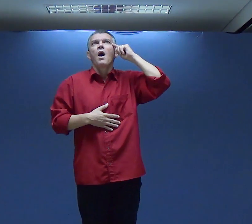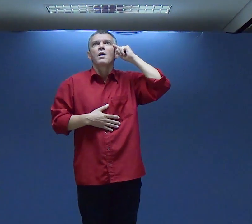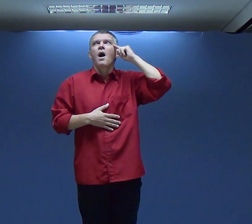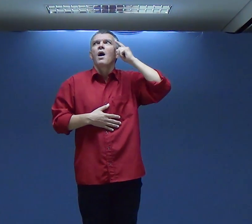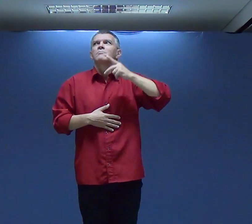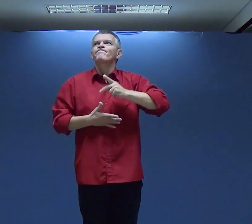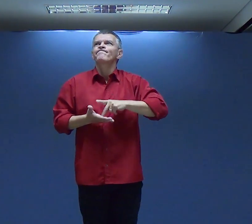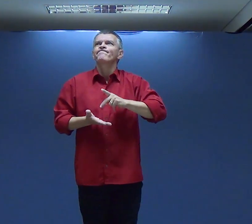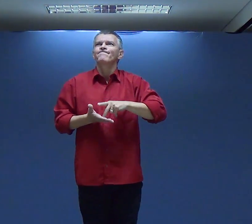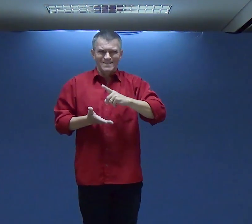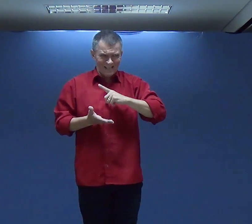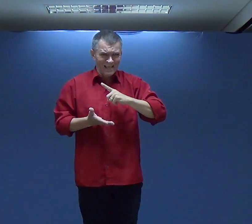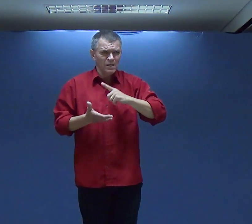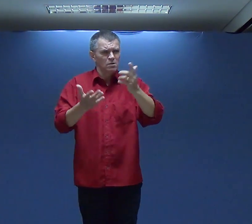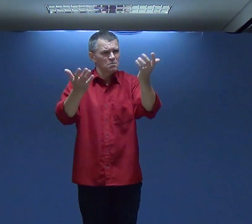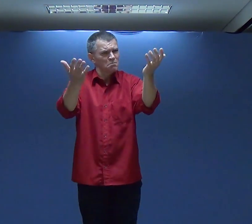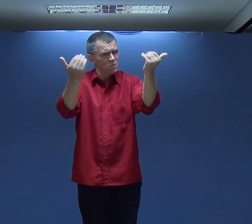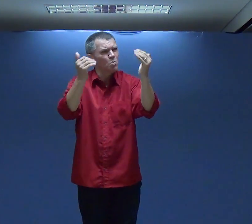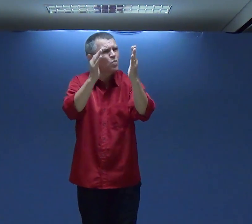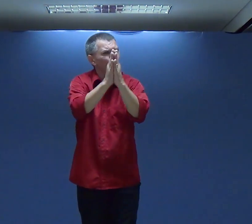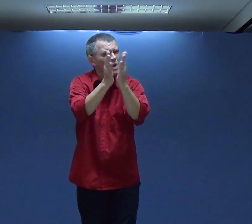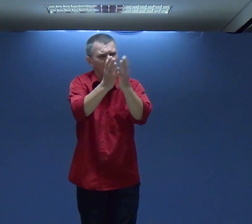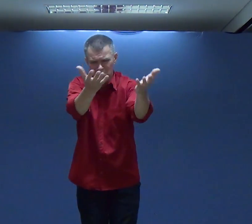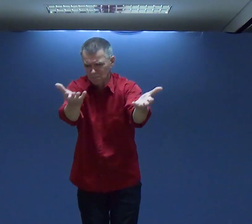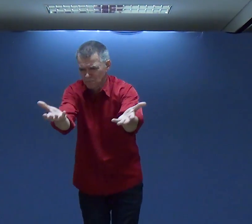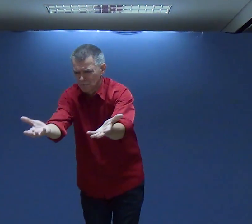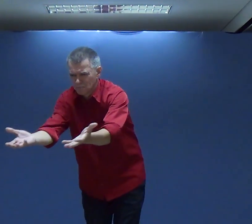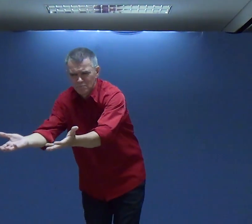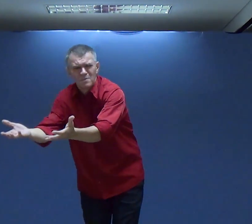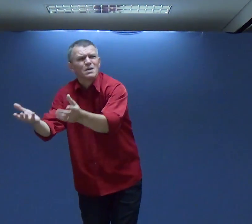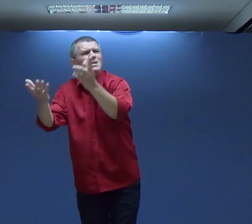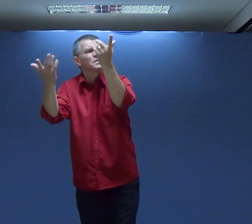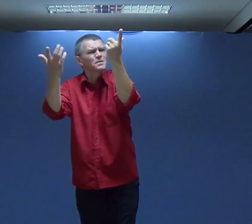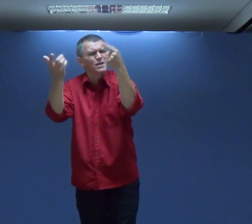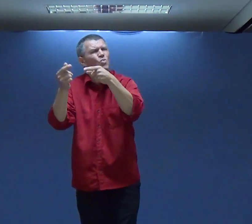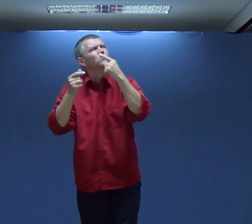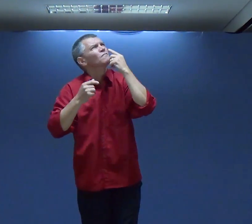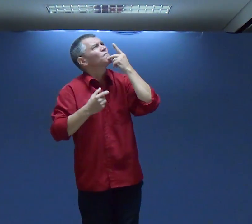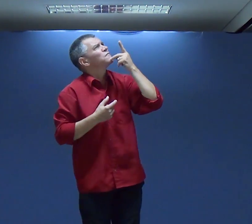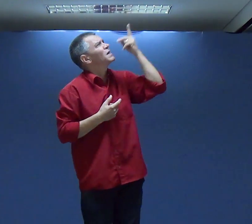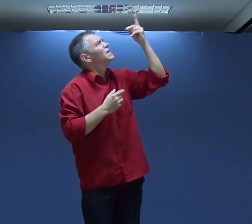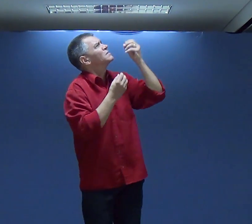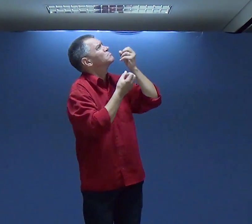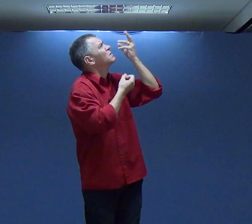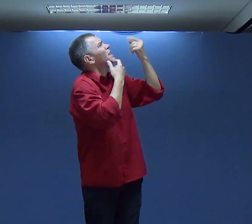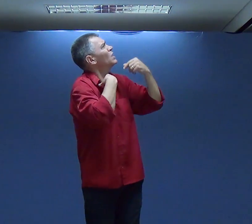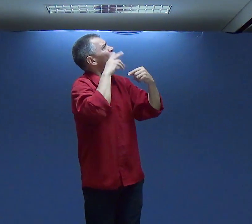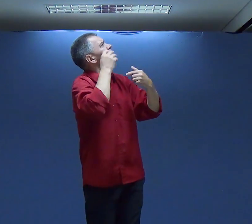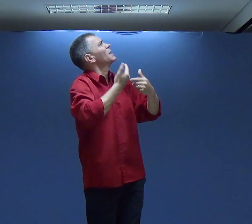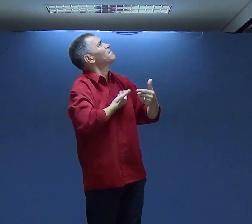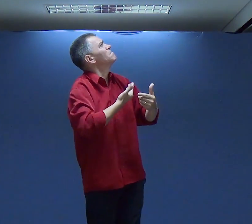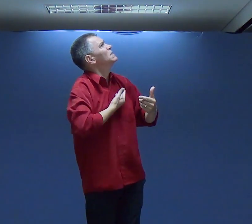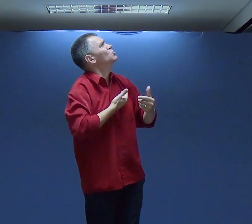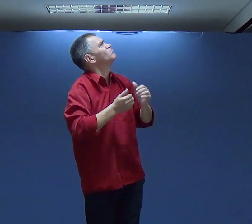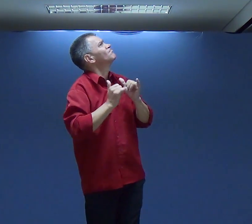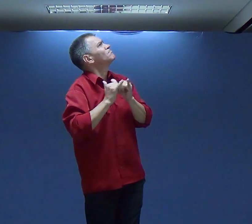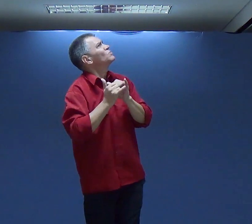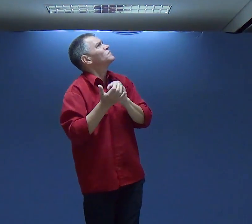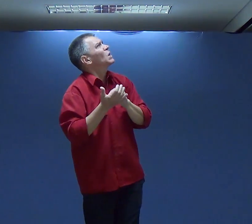Conforme Você For Se Lembrando Eu Quero Eu Quero Que Vocês Se Lembrarem De Pessoas Se